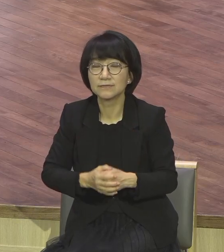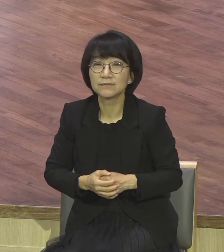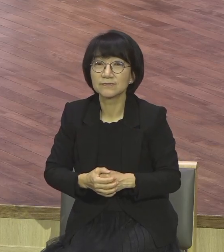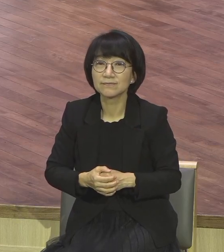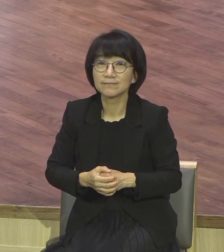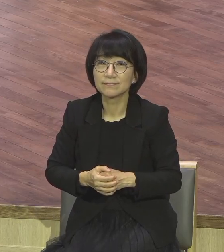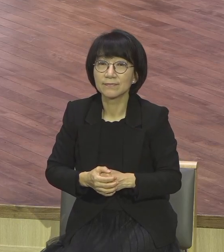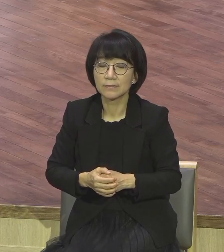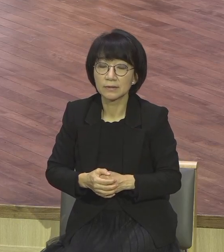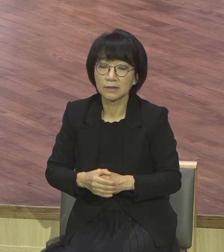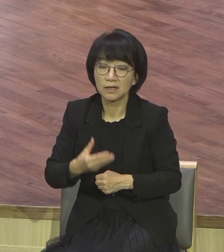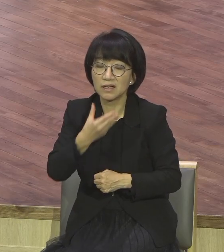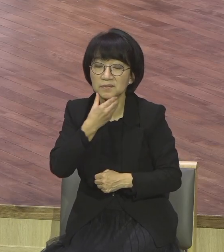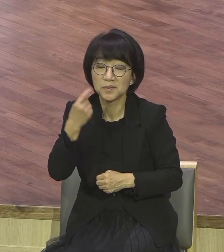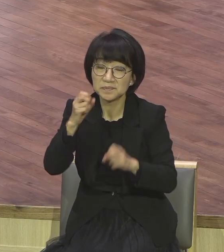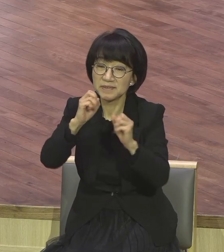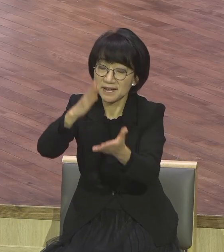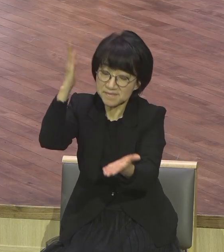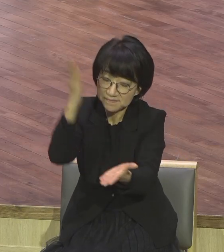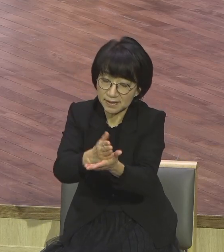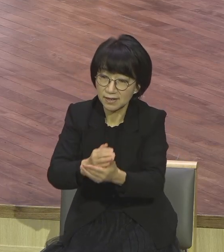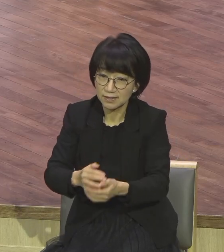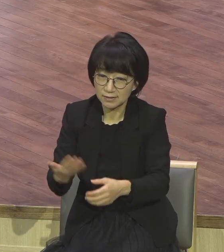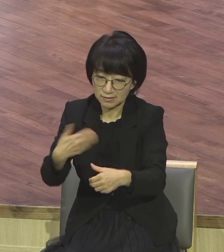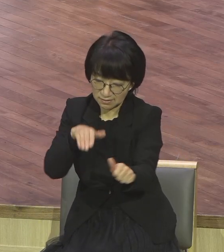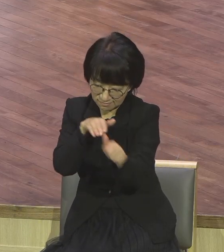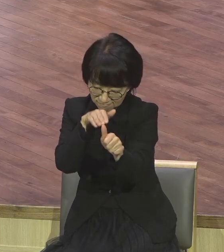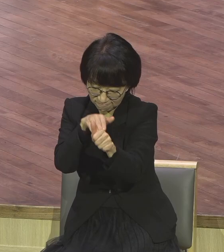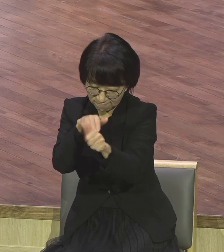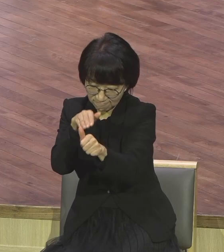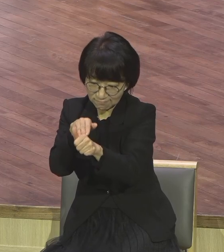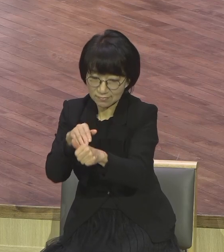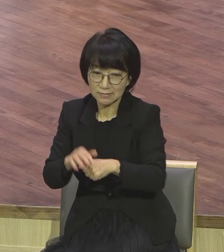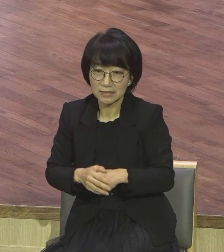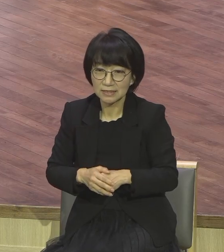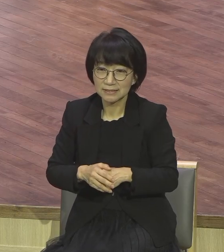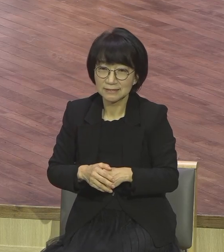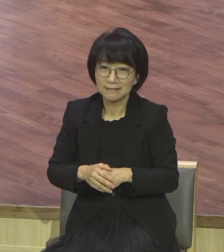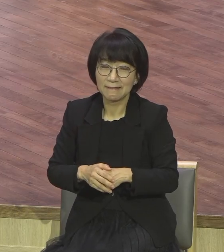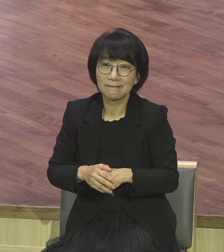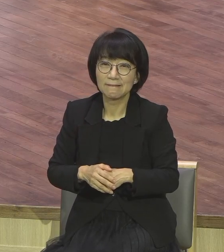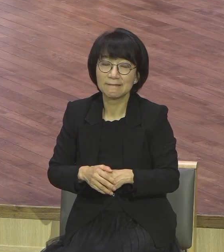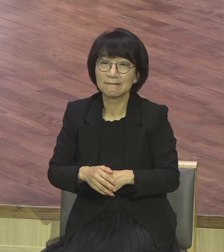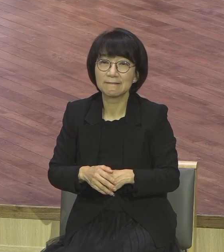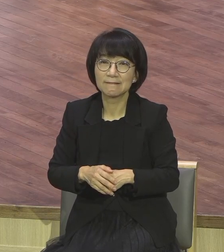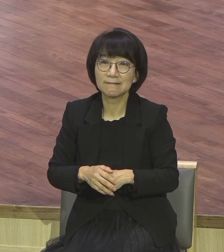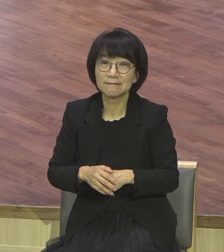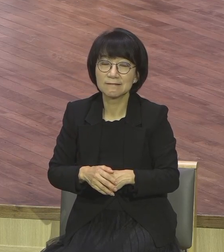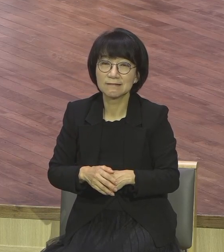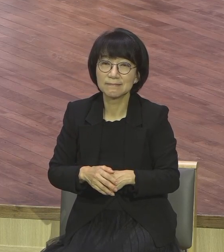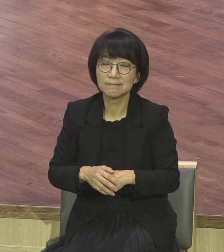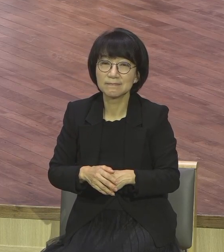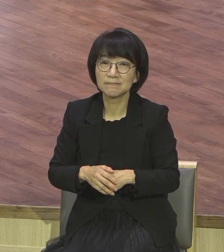증가하지 못하니 힘 쫙 빼게 힘 팍 세게 자손이 팍 상하게 그런 일들을 막 만든다니까요